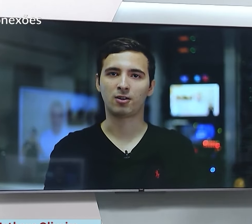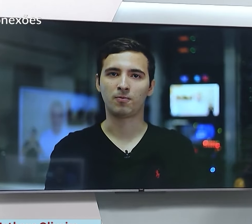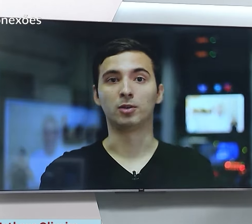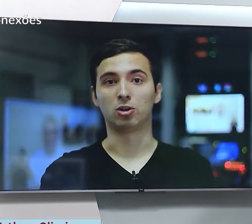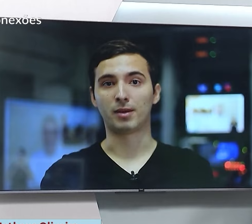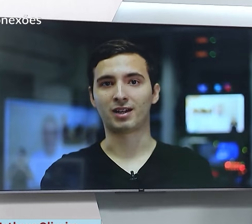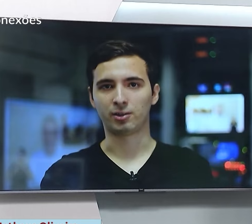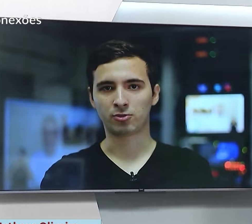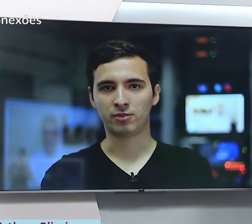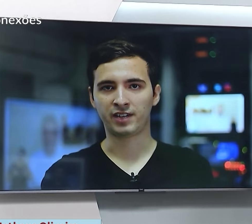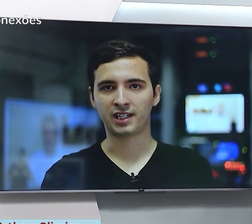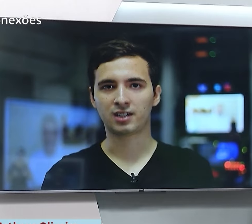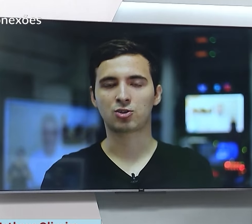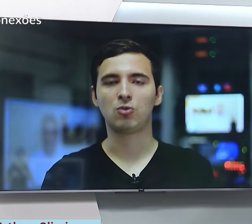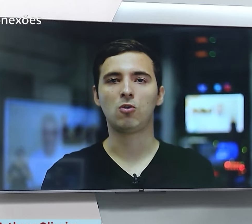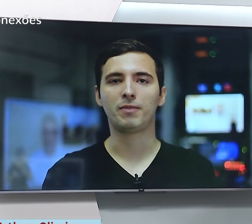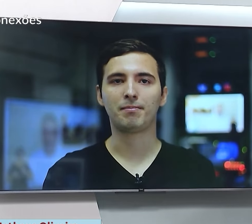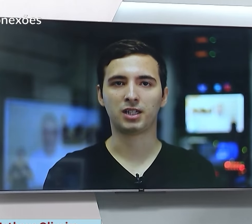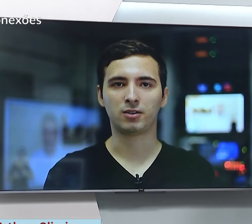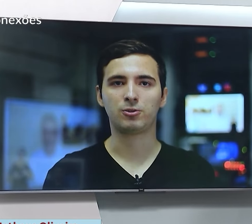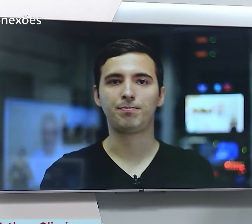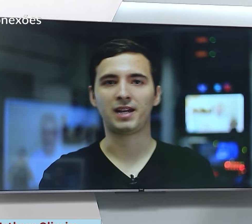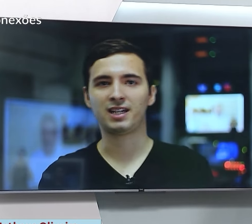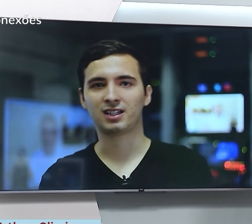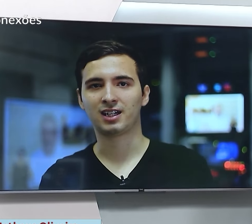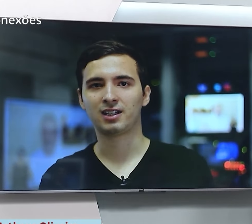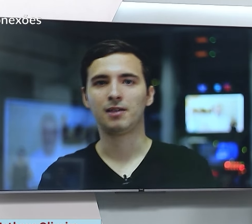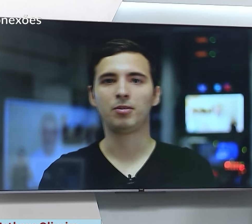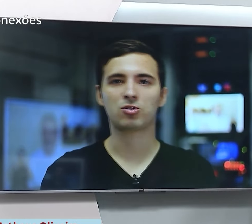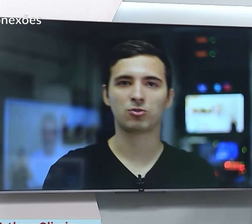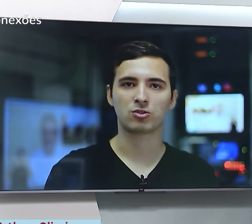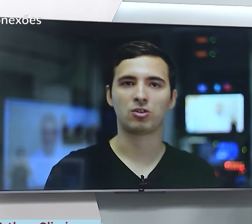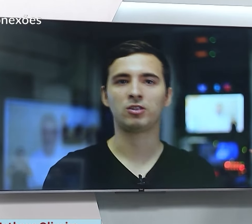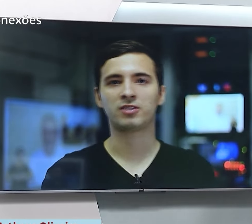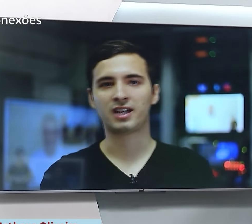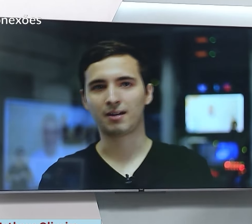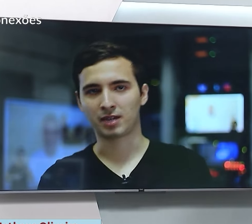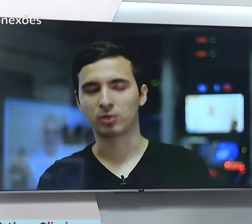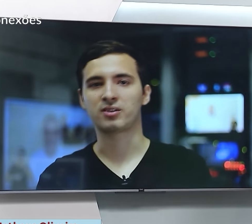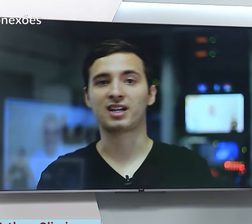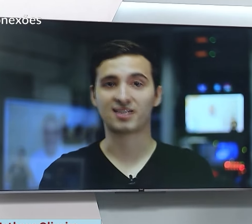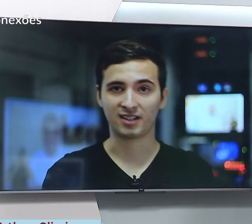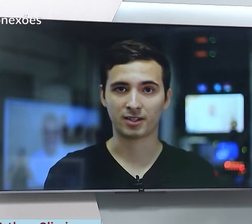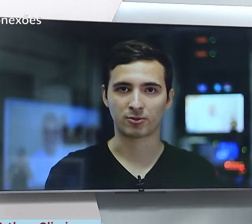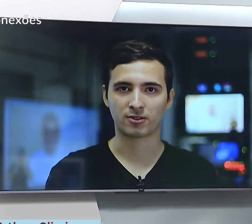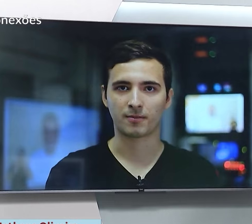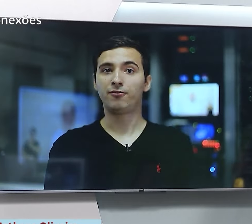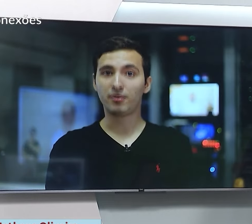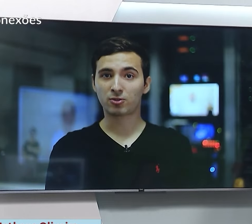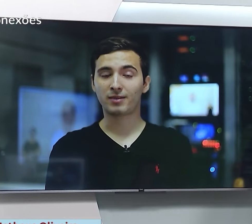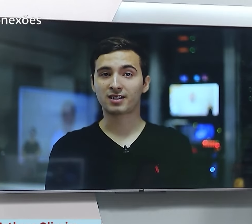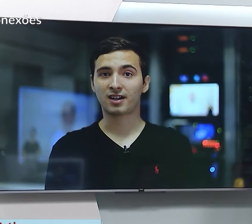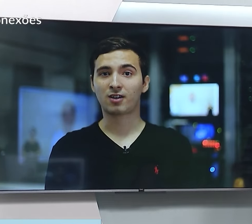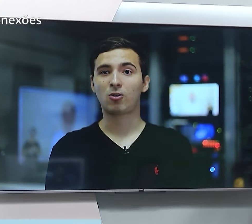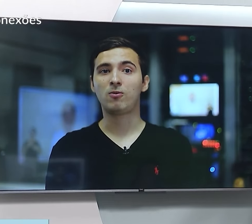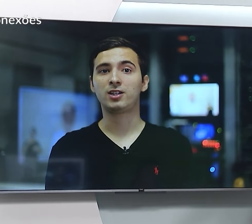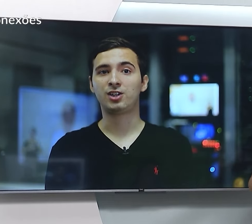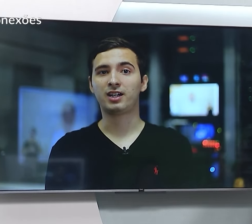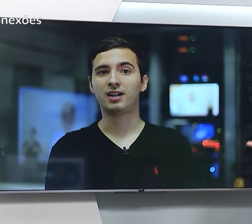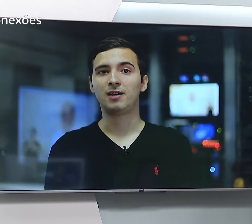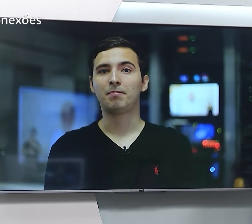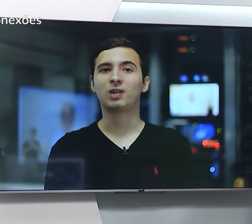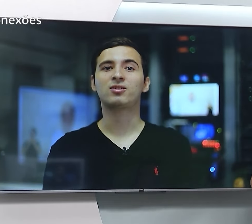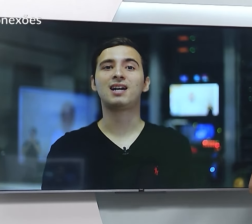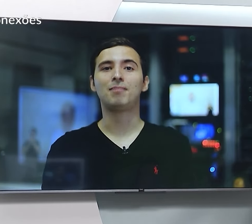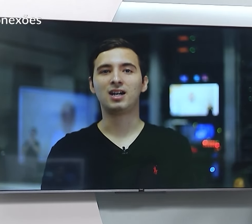descrição. Meu nome é Matheus Oliveira, sou um homem branco de pele clara, possuo os olhos e cabelos castanhos. Vamos começar com uma